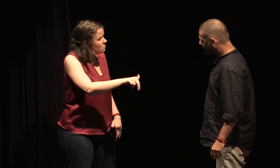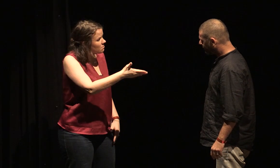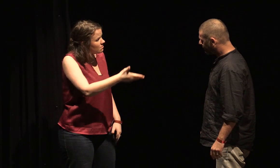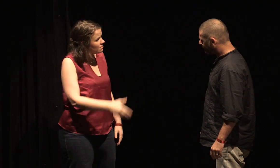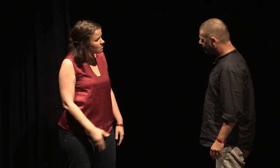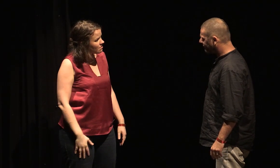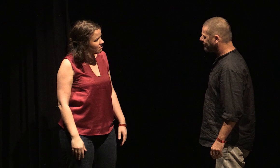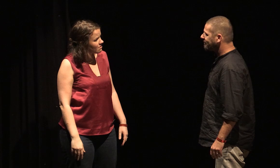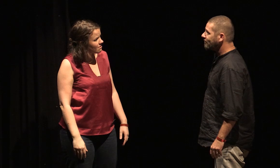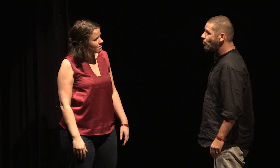Je ne pas.